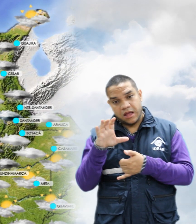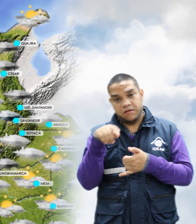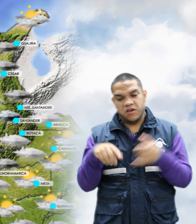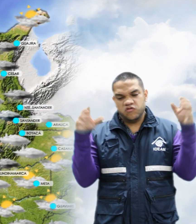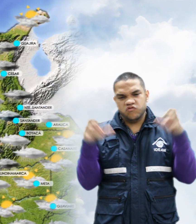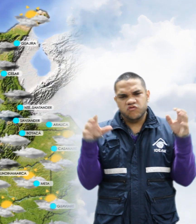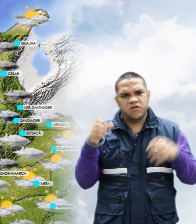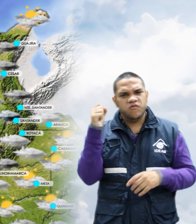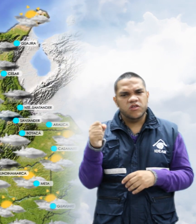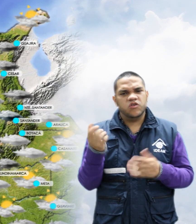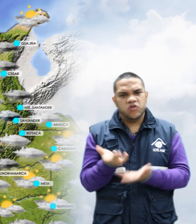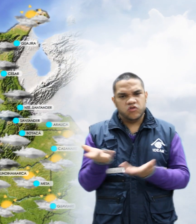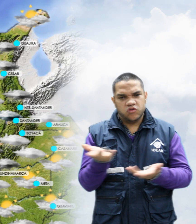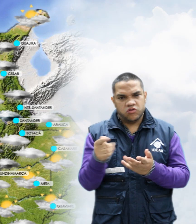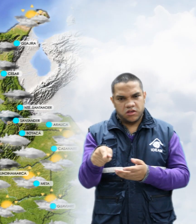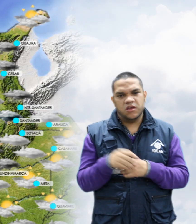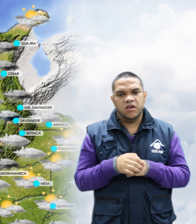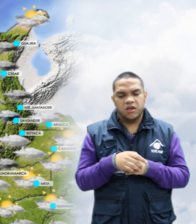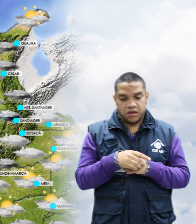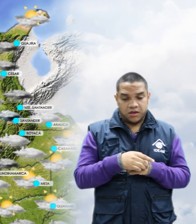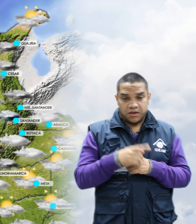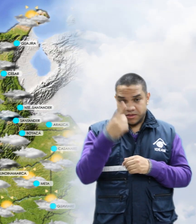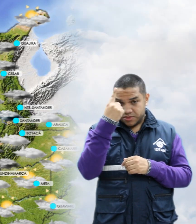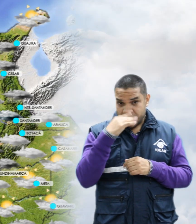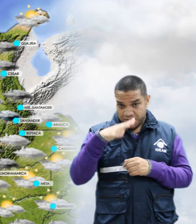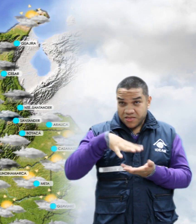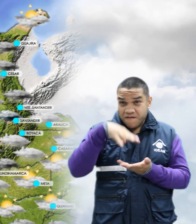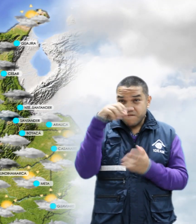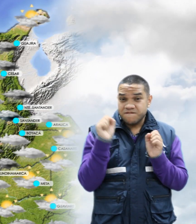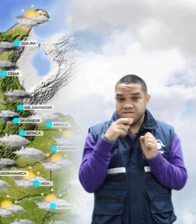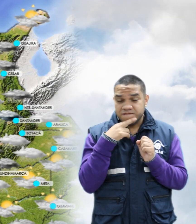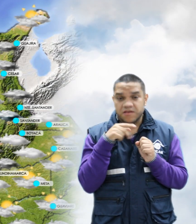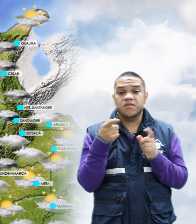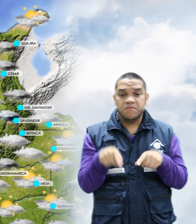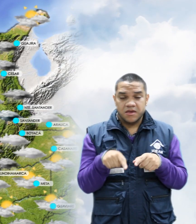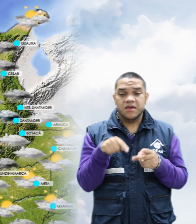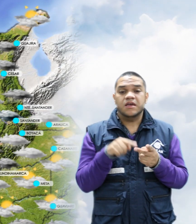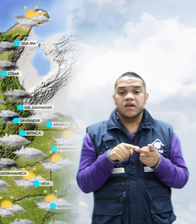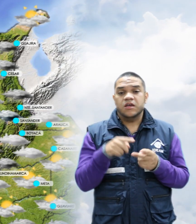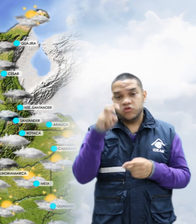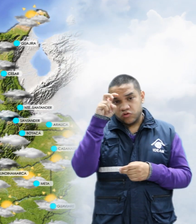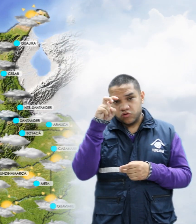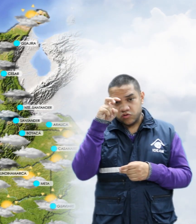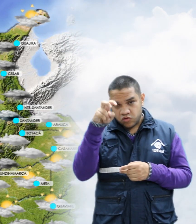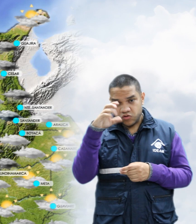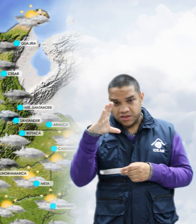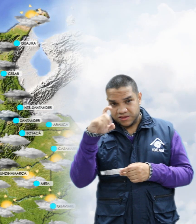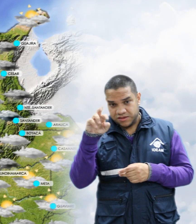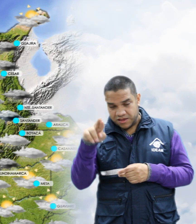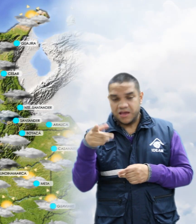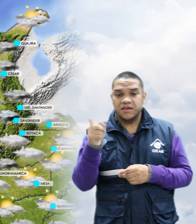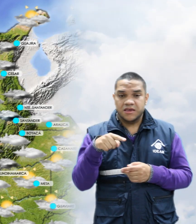más intensas se prevén hacia sectores de las estribaciones de la Sierra Nevada de Santa Marta, Norte de César y Magdalena. Algunas lluvias